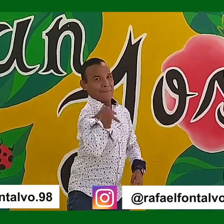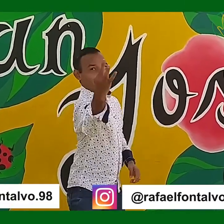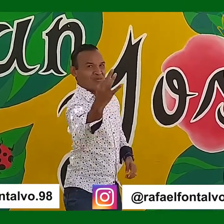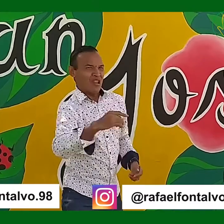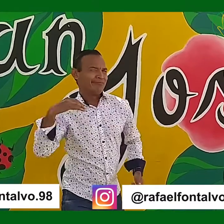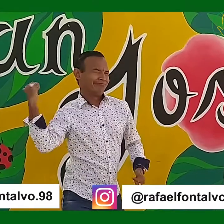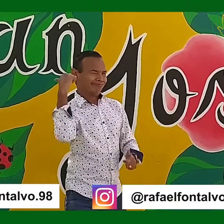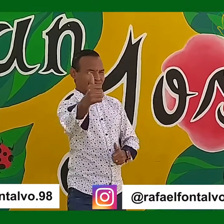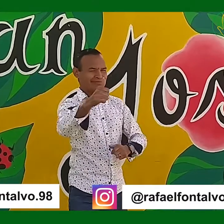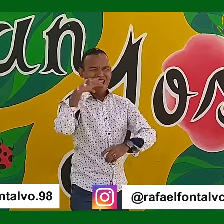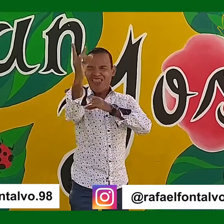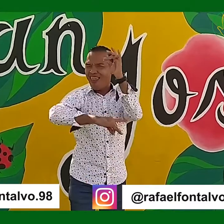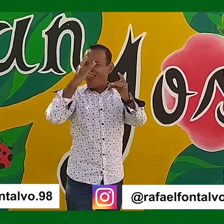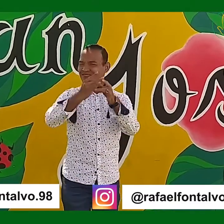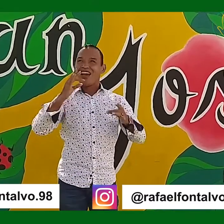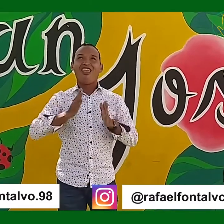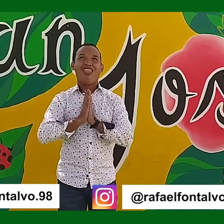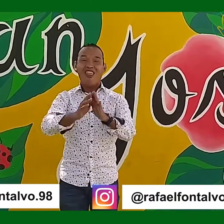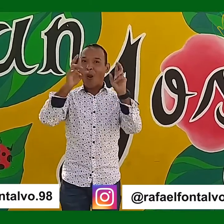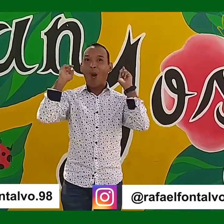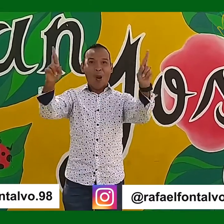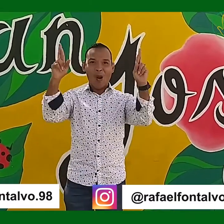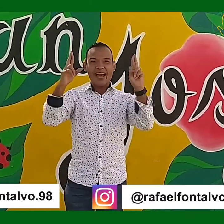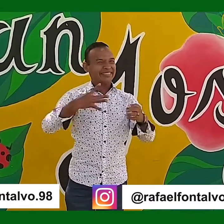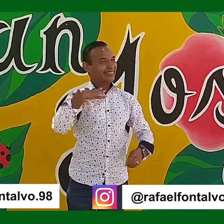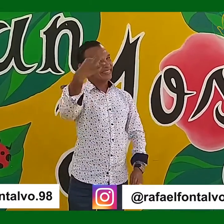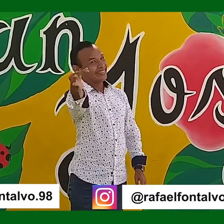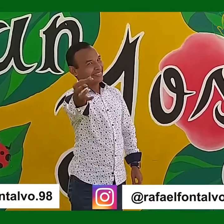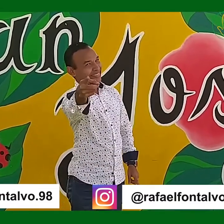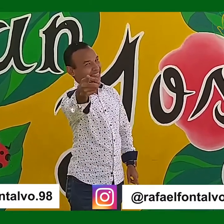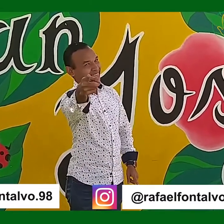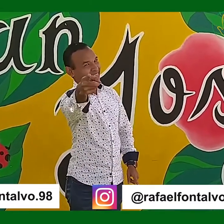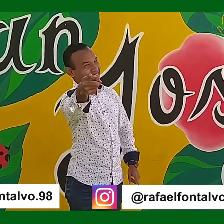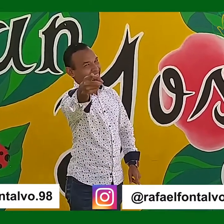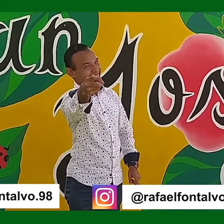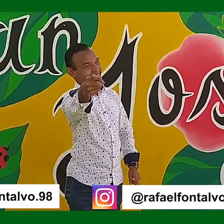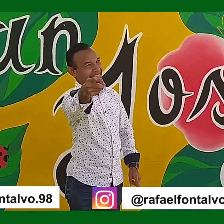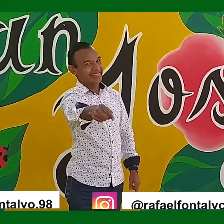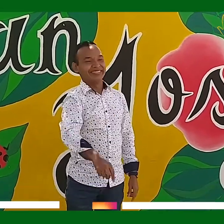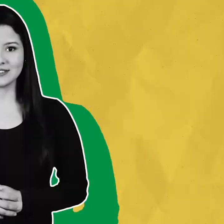cautivar a la imaginación y mucho más. Escógeme, no te arrepentirás.